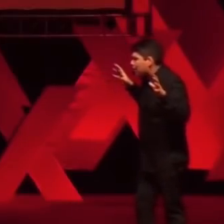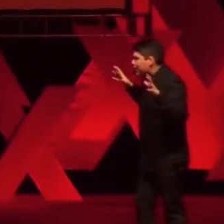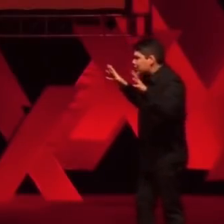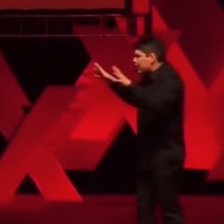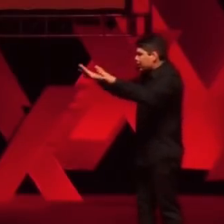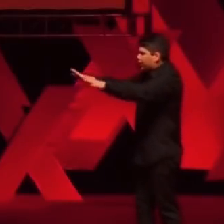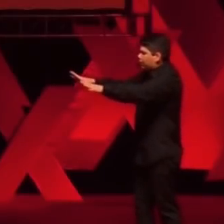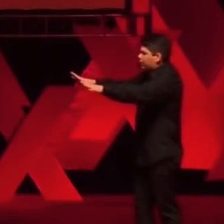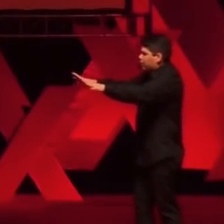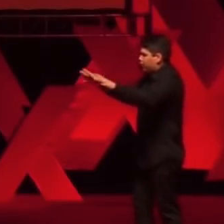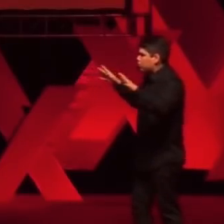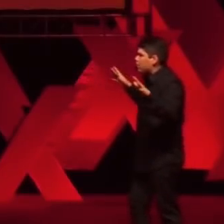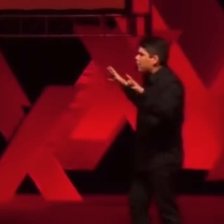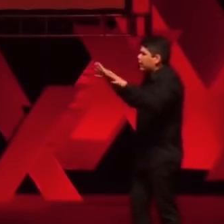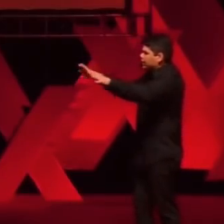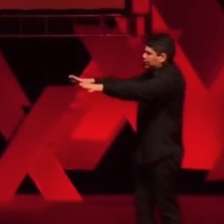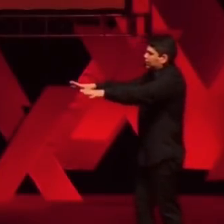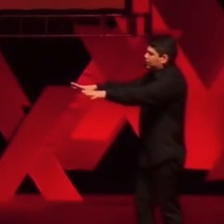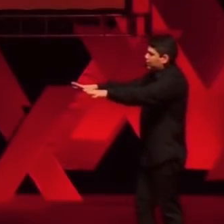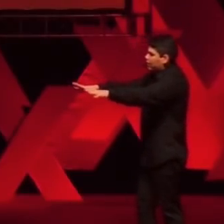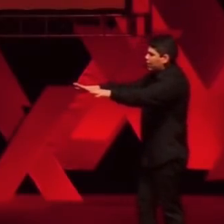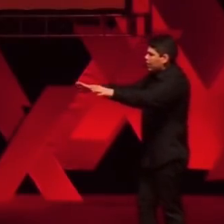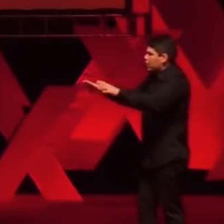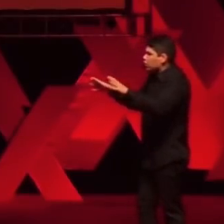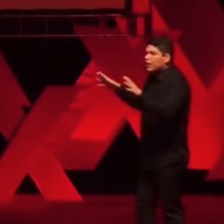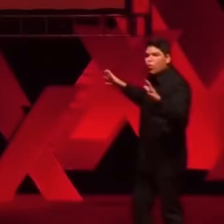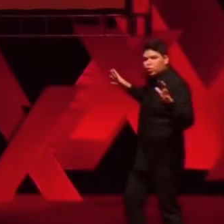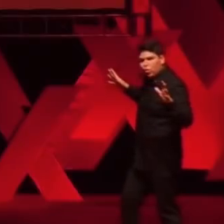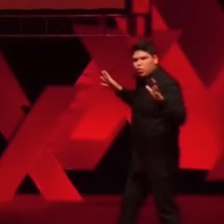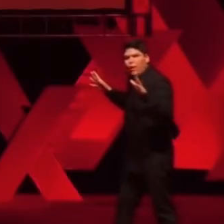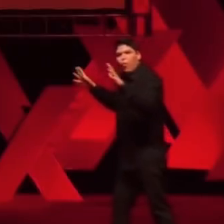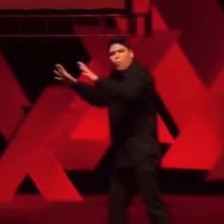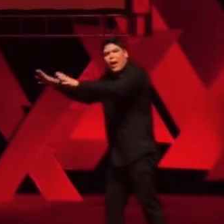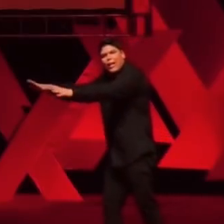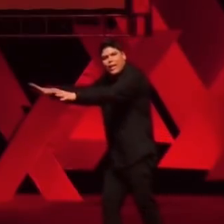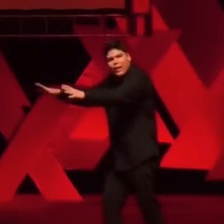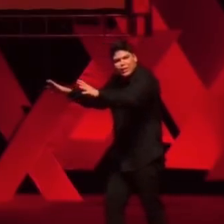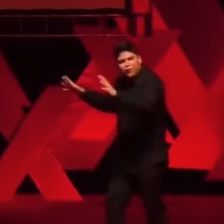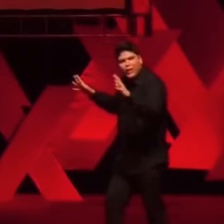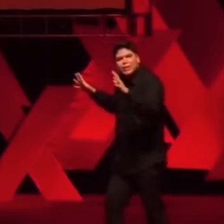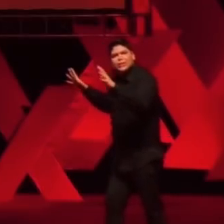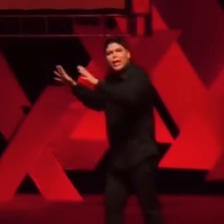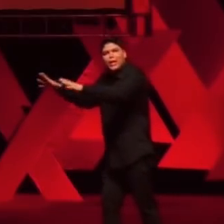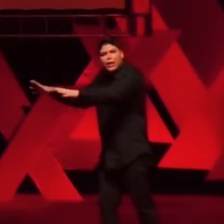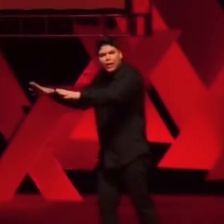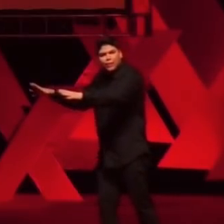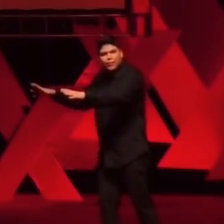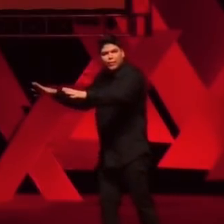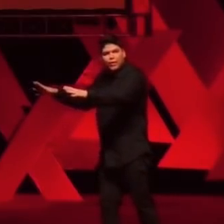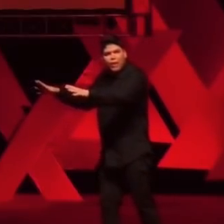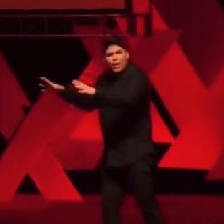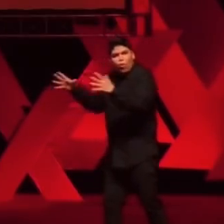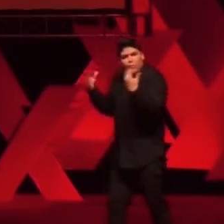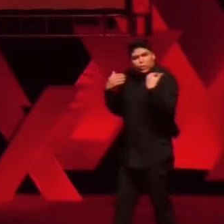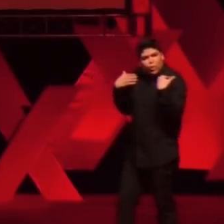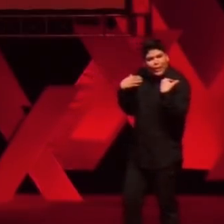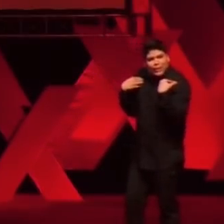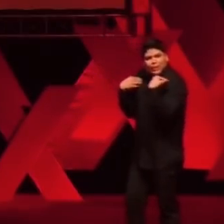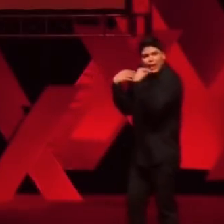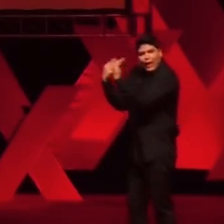batida, fez uma blitz e os acusou de macumbaria, de feitiçaria e começou a tratá